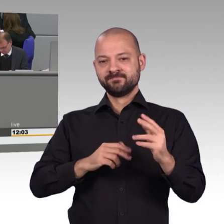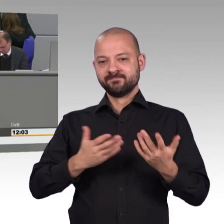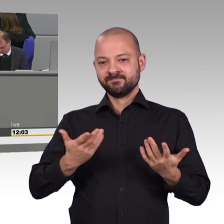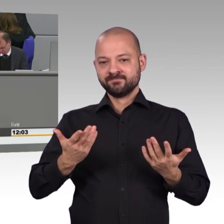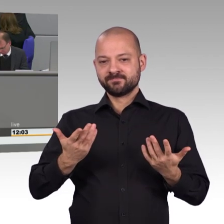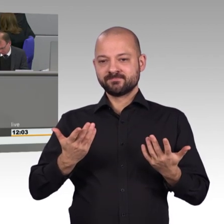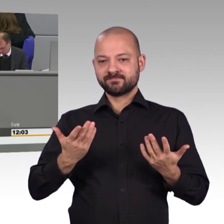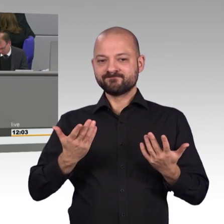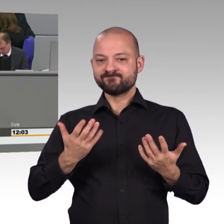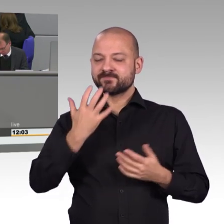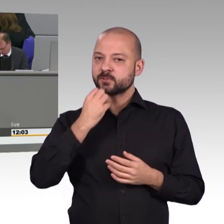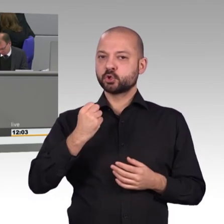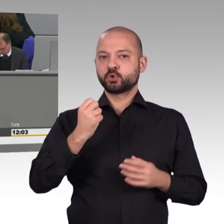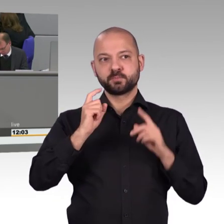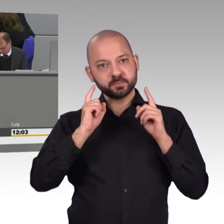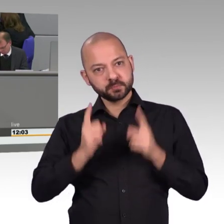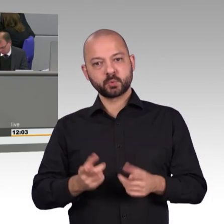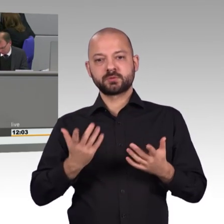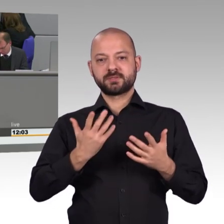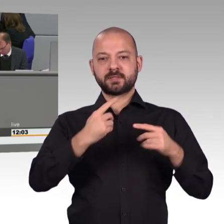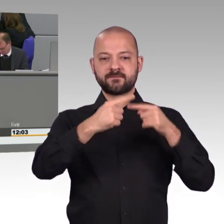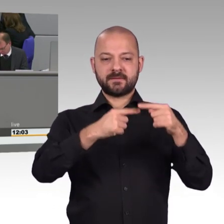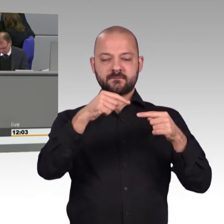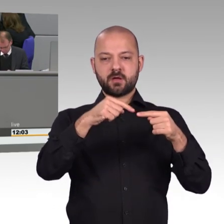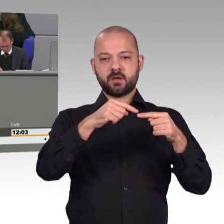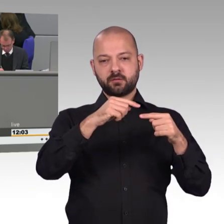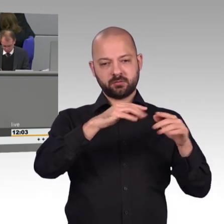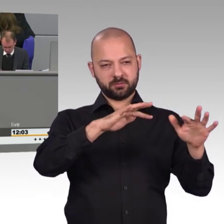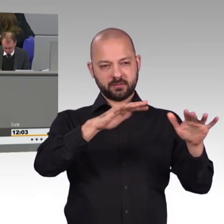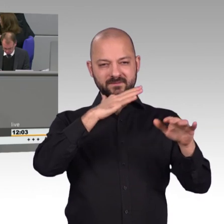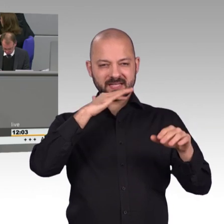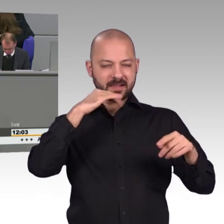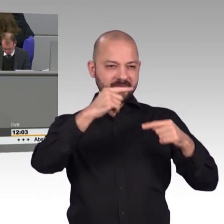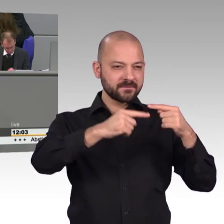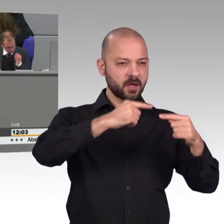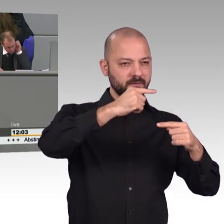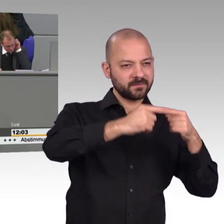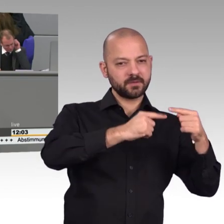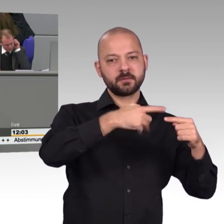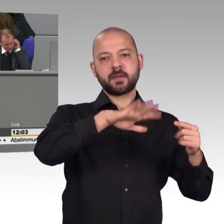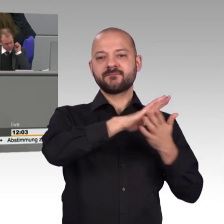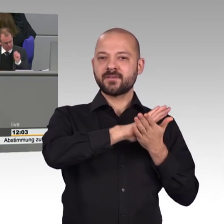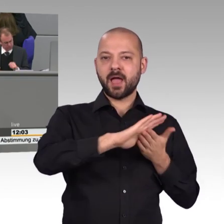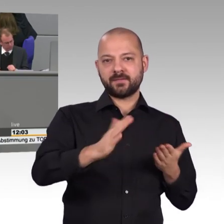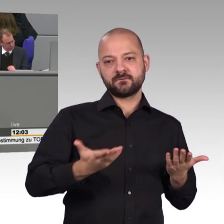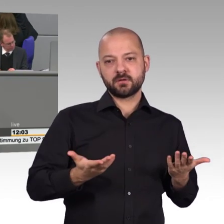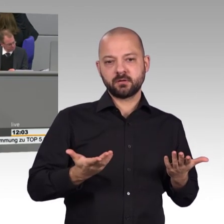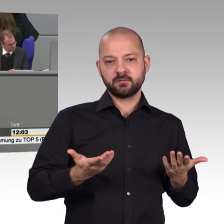Weg aber nur sein, wenn die Menschen Vertrauen haben. Vertrauen in die Sicherheit ihrer Daten und Vertrauen